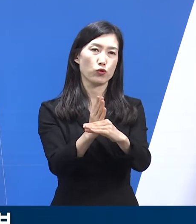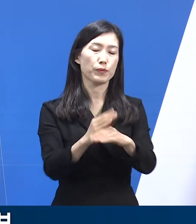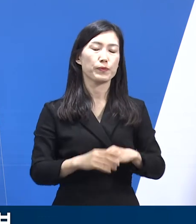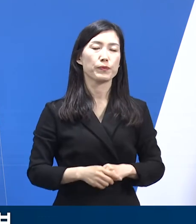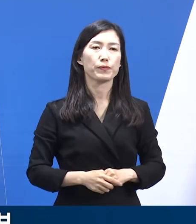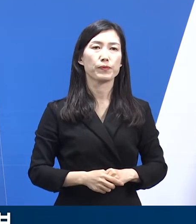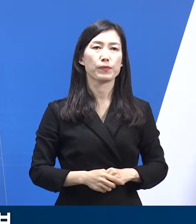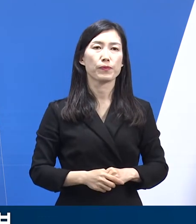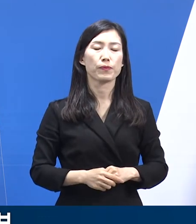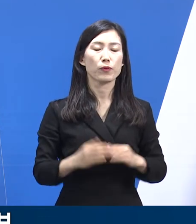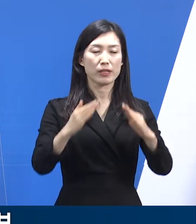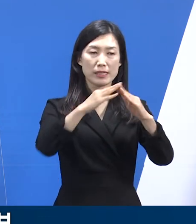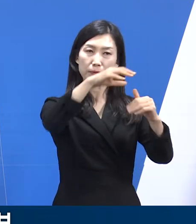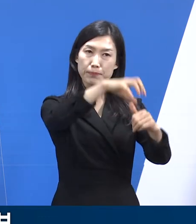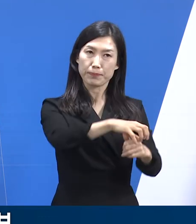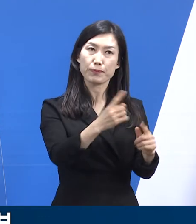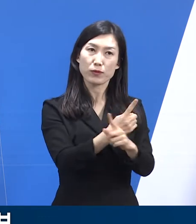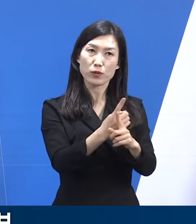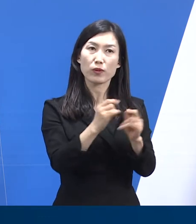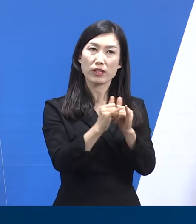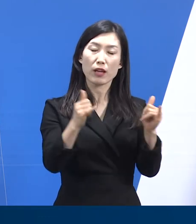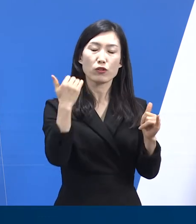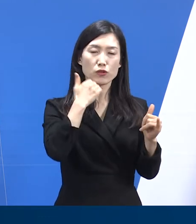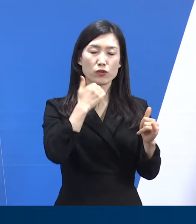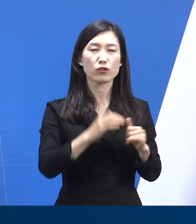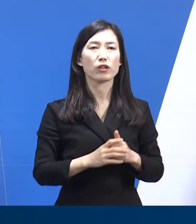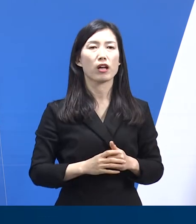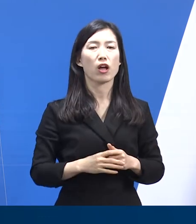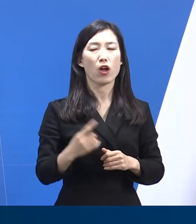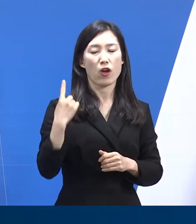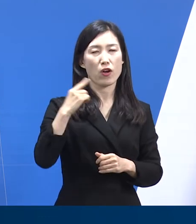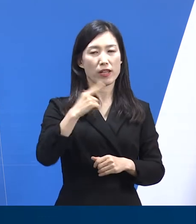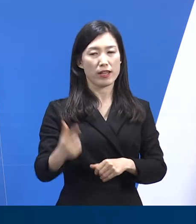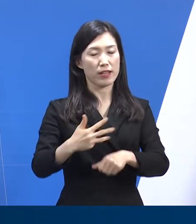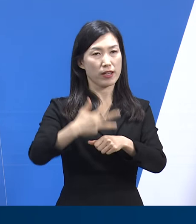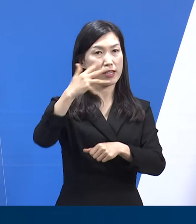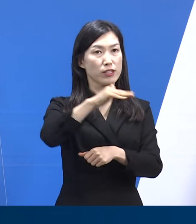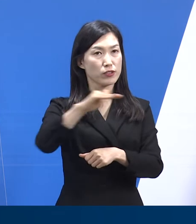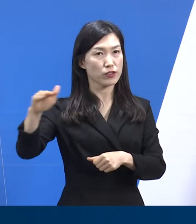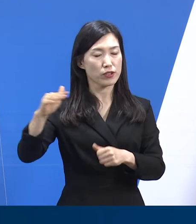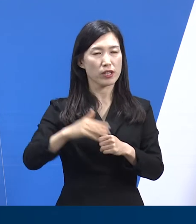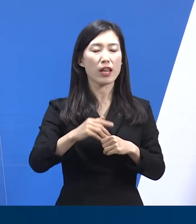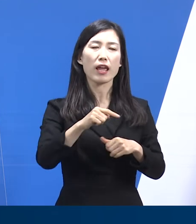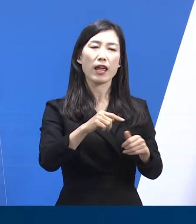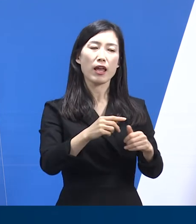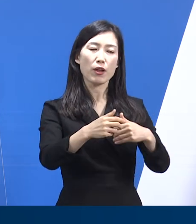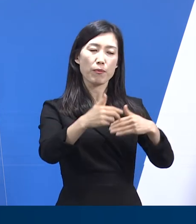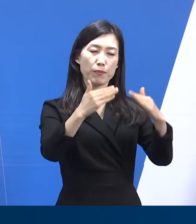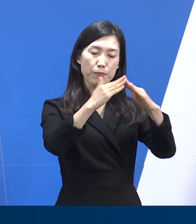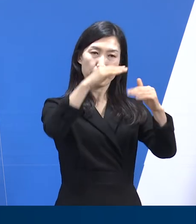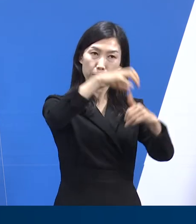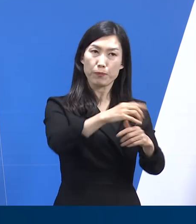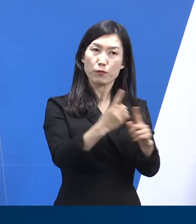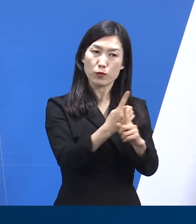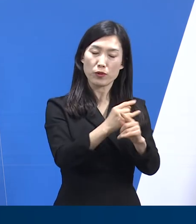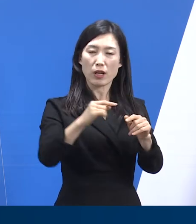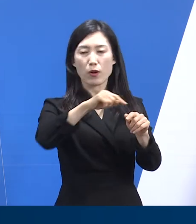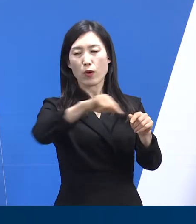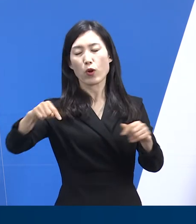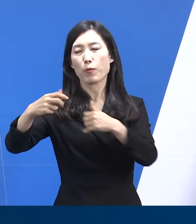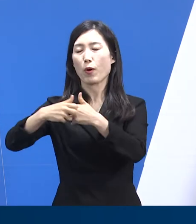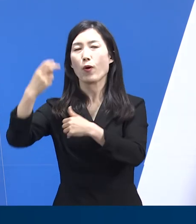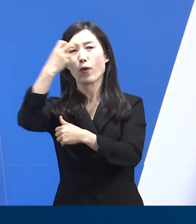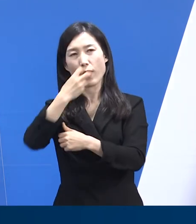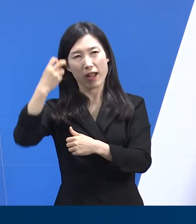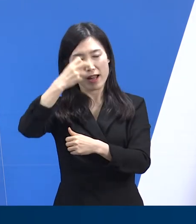다음은 재택치료 운영 현황입니다. 3월 7일 18시 기준 도내 재택치료 관리의료기관은 121개소,